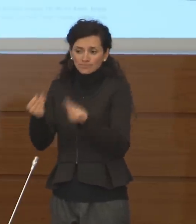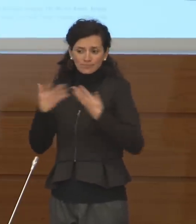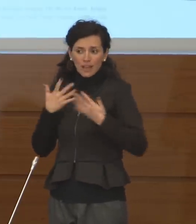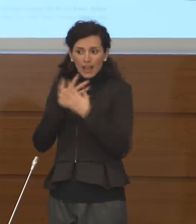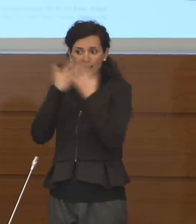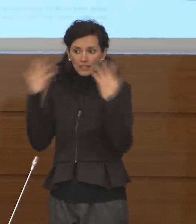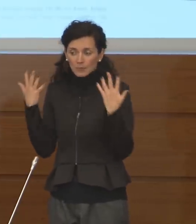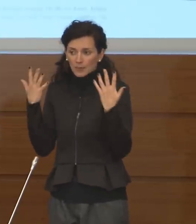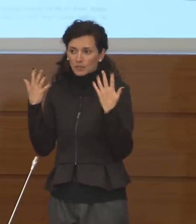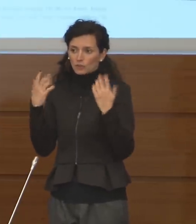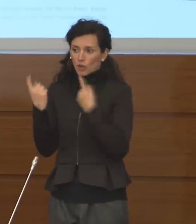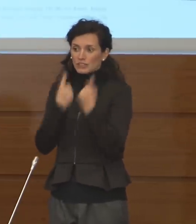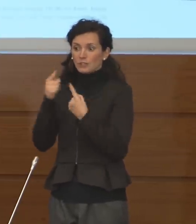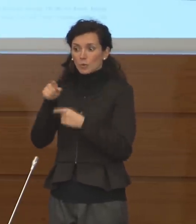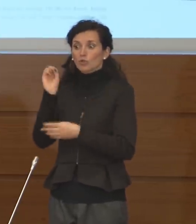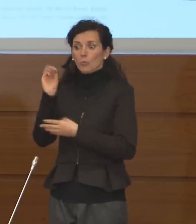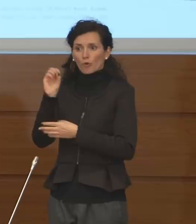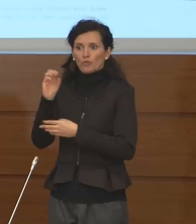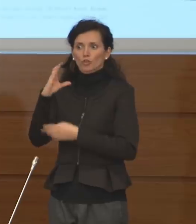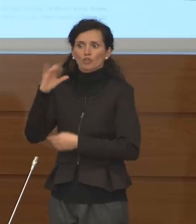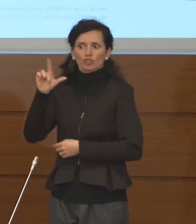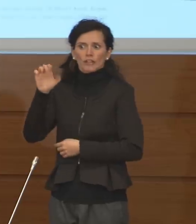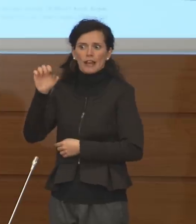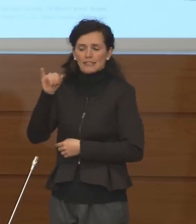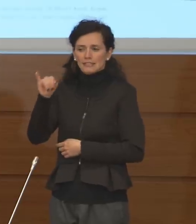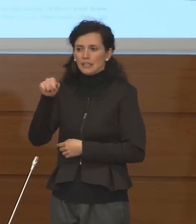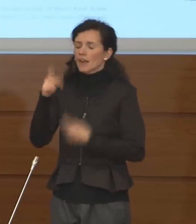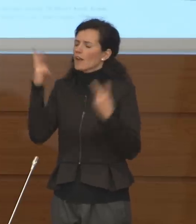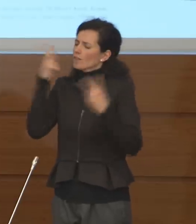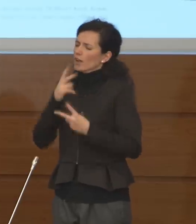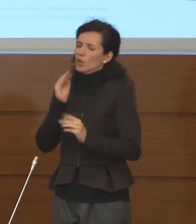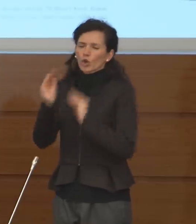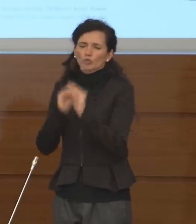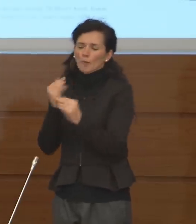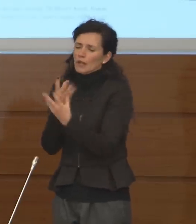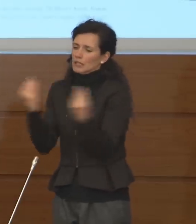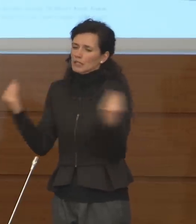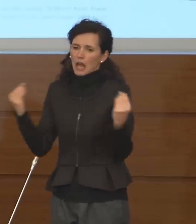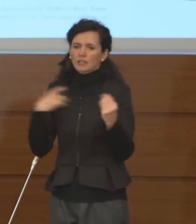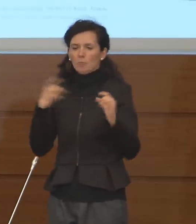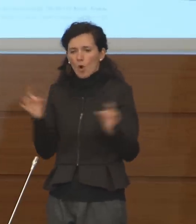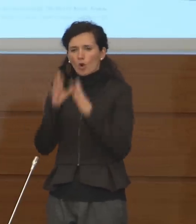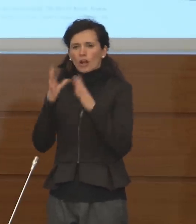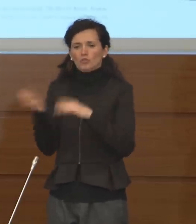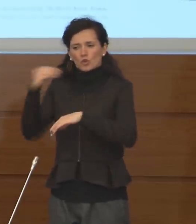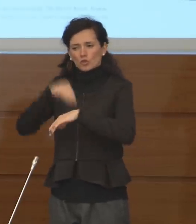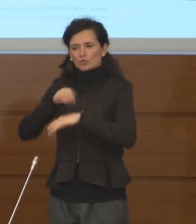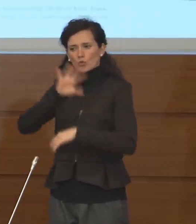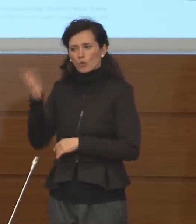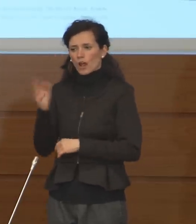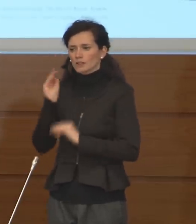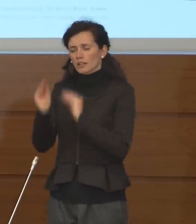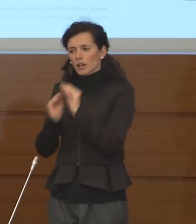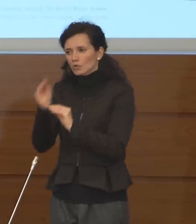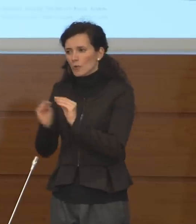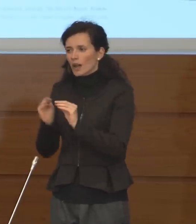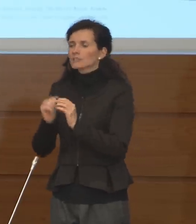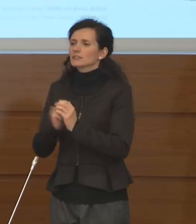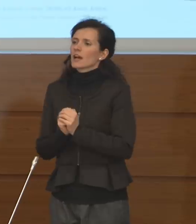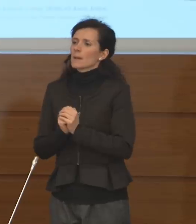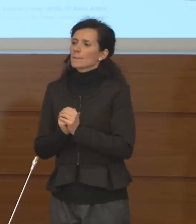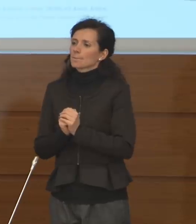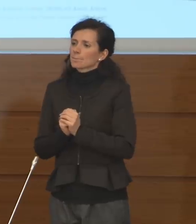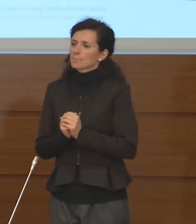in merito. Ci sarebbero tantissime domande da farle, un'altra ne faccio solo due così lascio modo ai colleghi di fargliene.